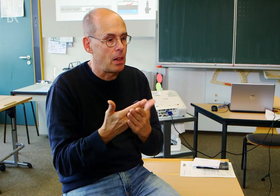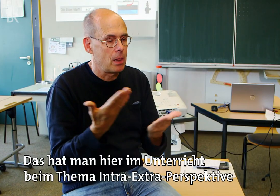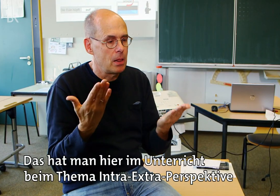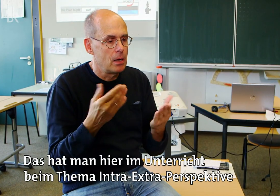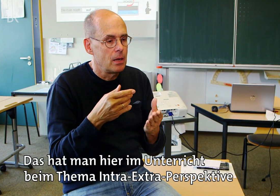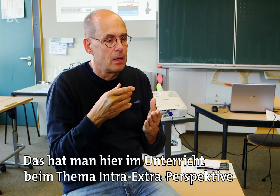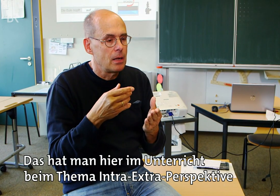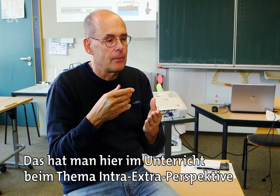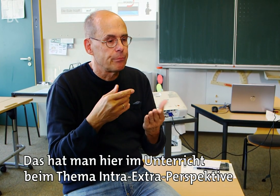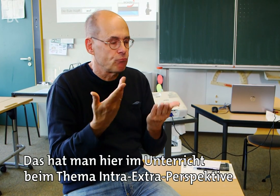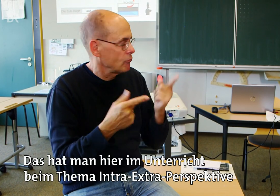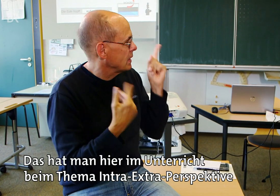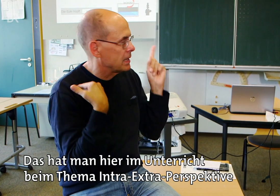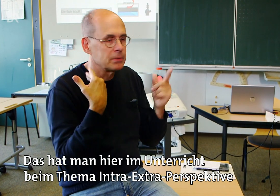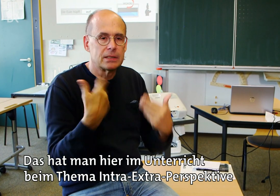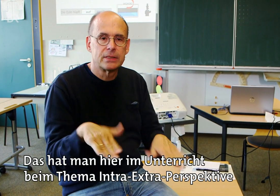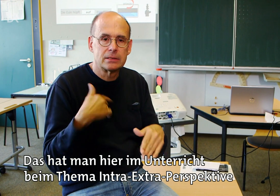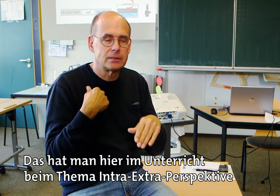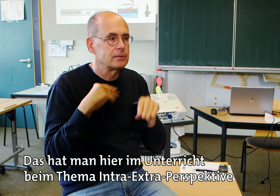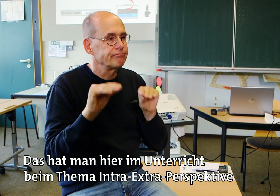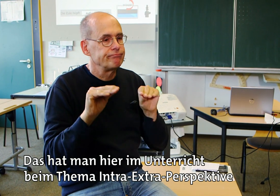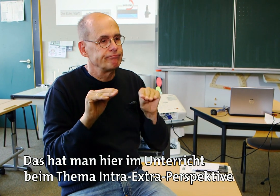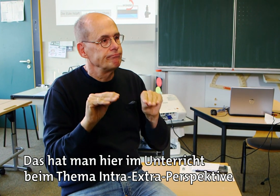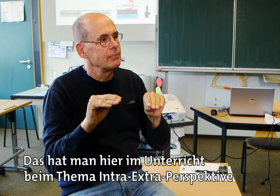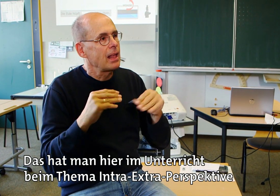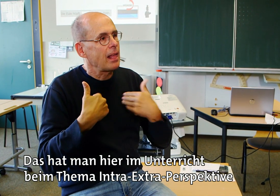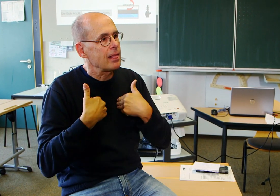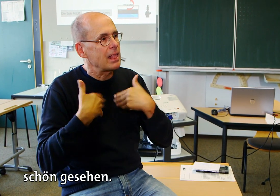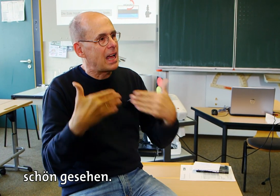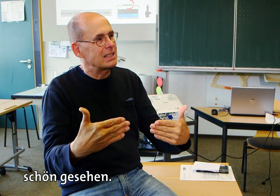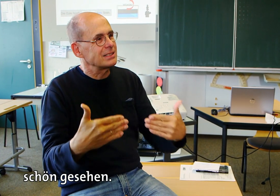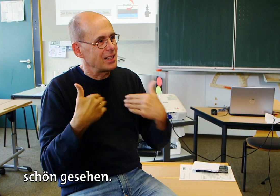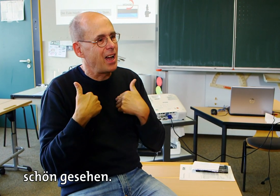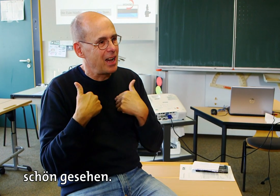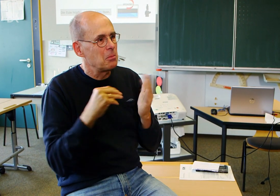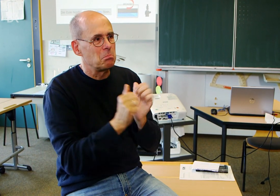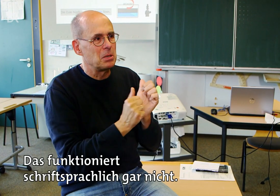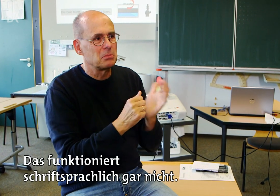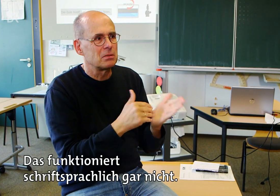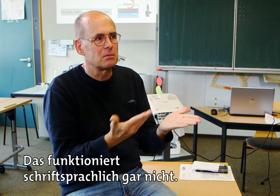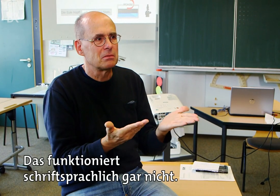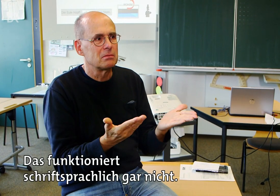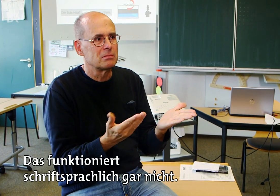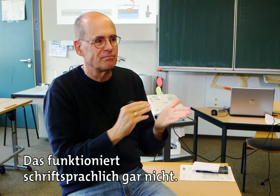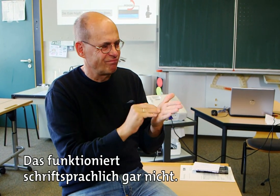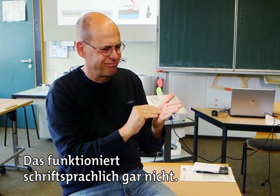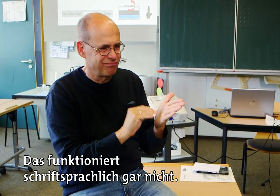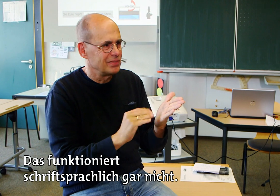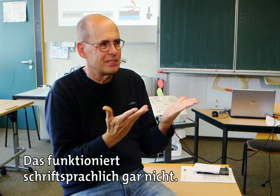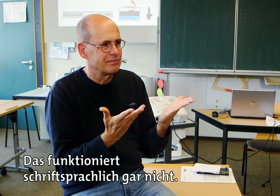Das hat man hier im Unterricht beim Thema Intra-Extra-Perspektive schön gesehen. Das funktioniert schriftsprachlich gar